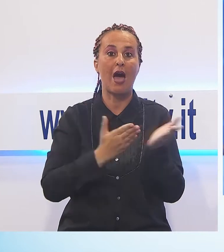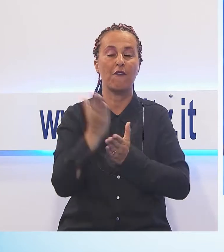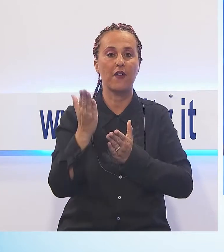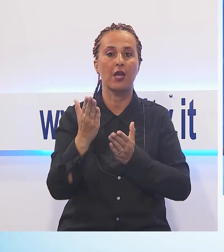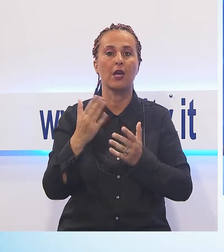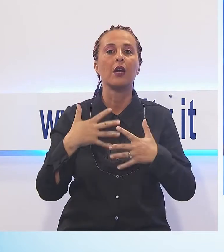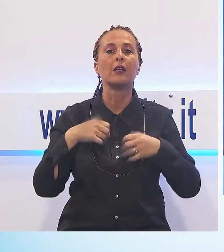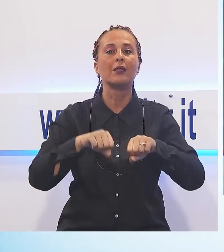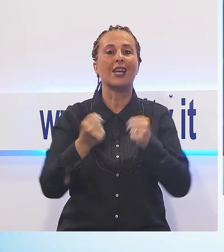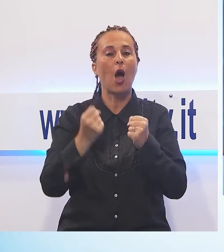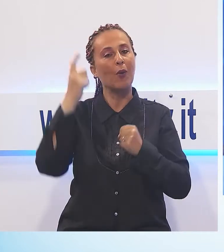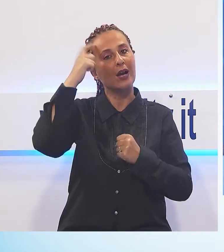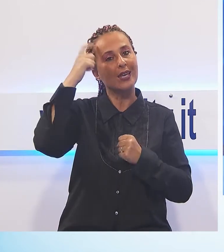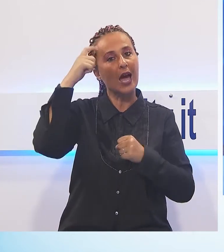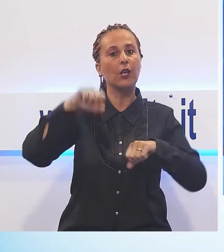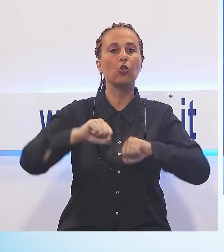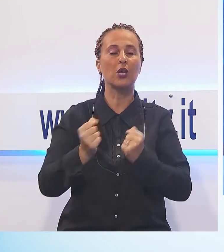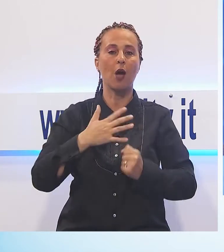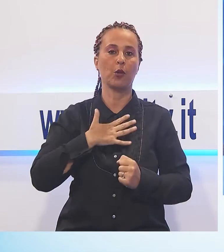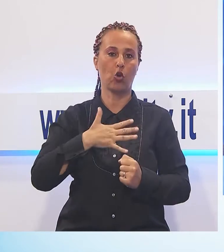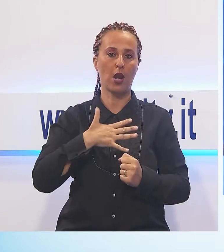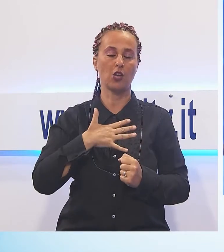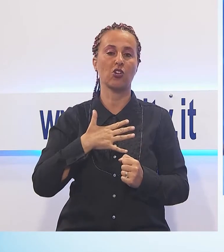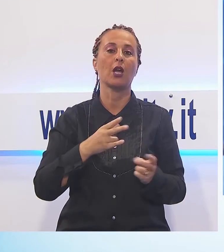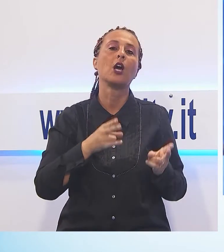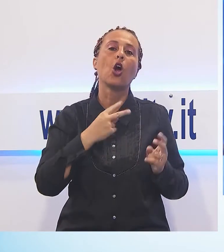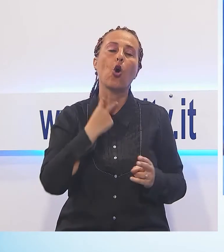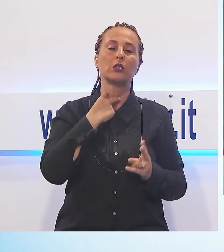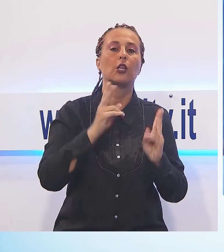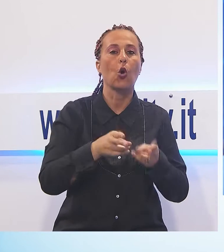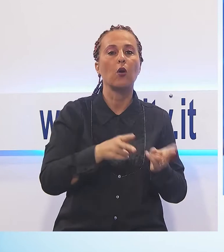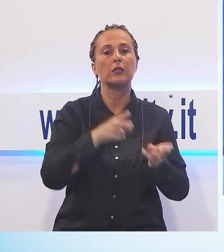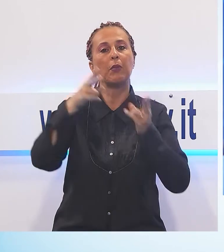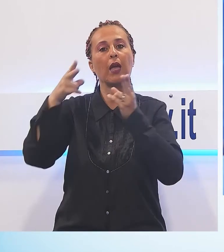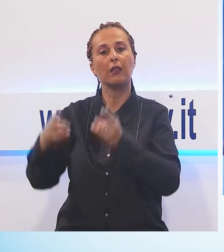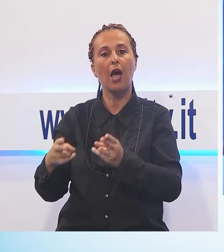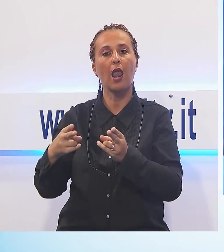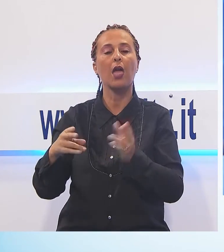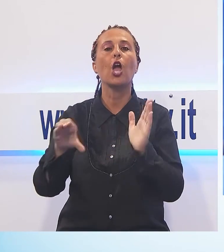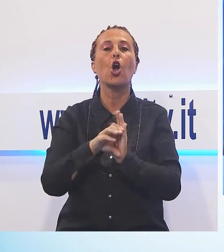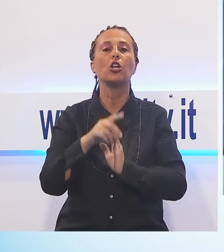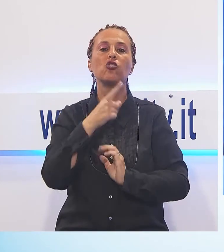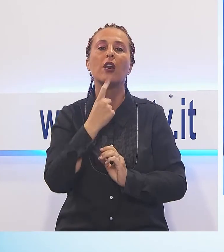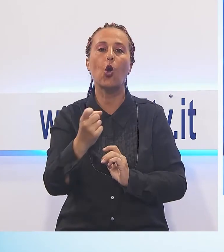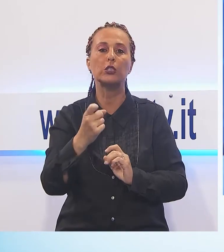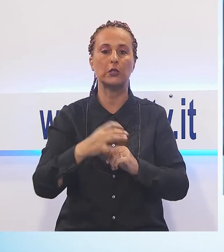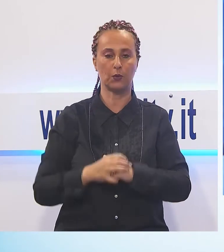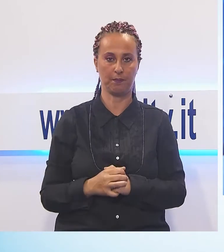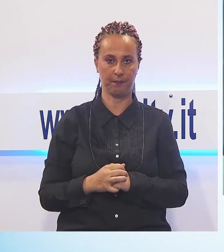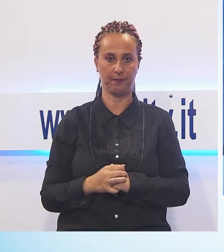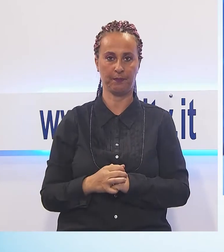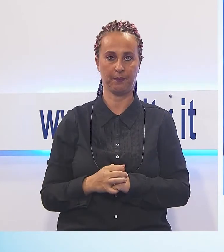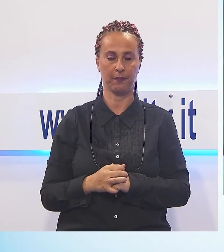trauma toracico, è stato trasportato all'ospedale San Luca in codice rosso. Sicurezza, potenziato il